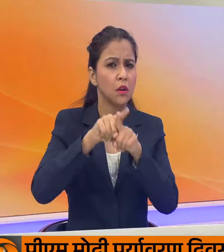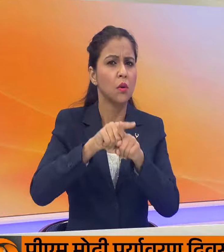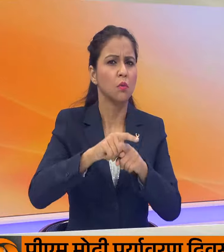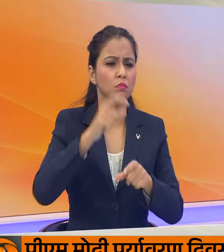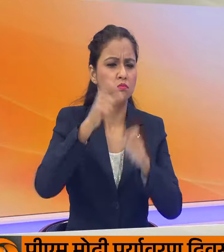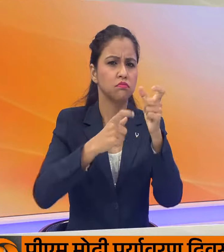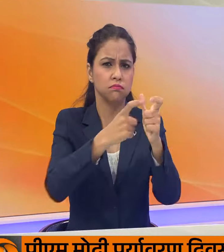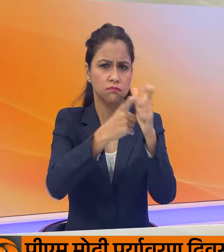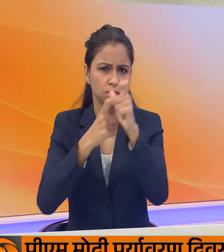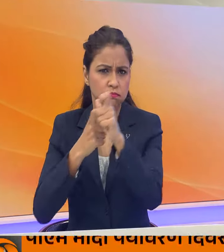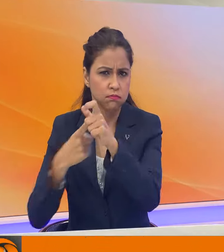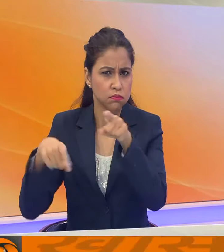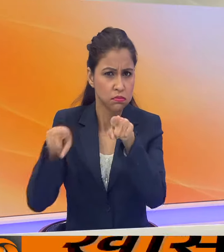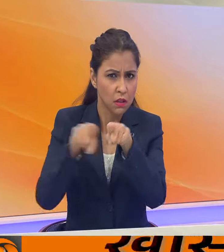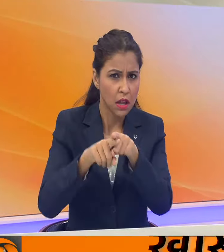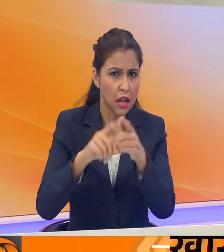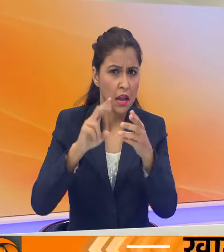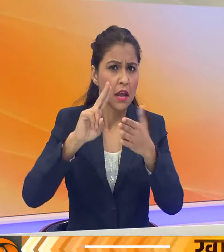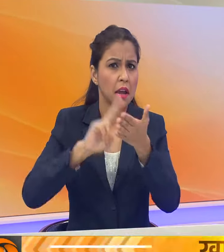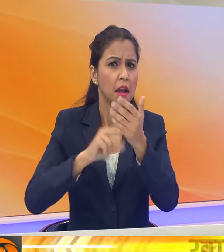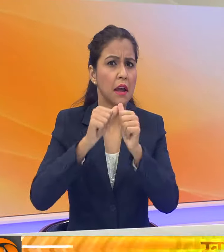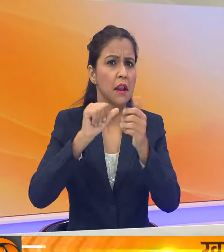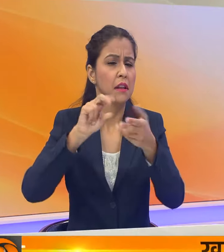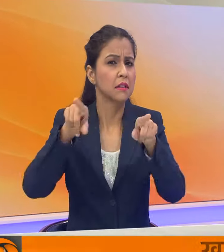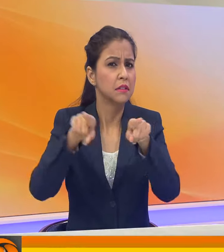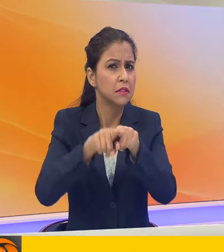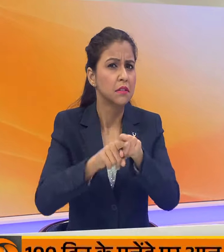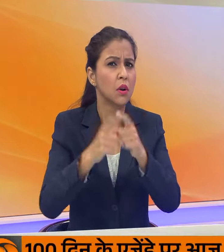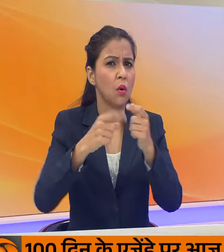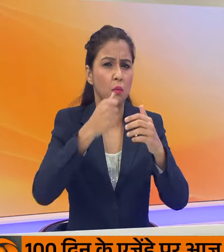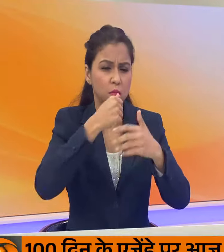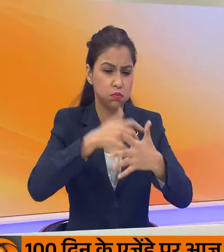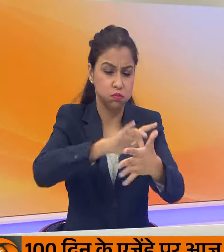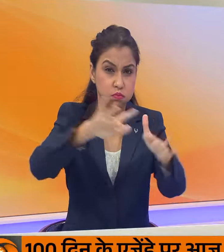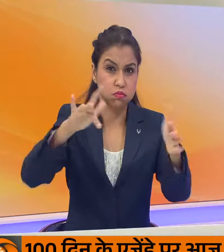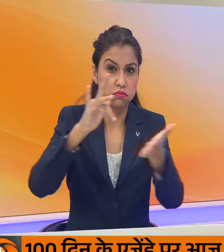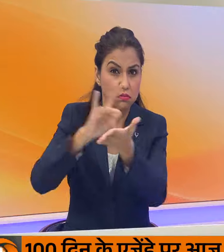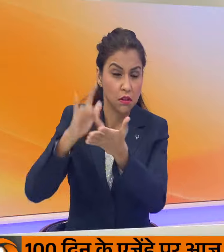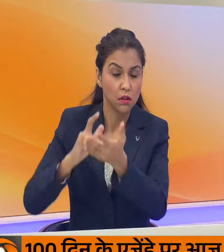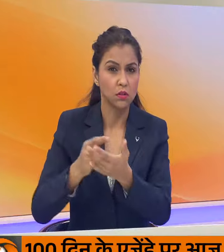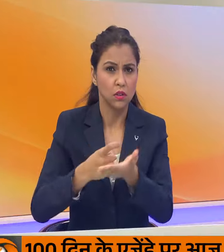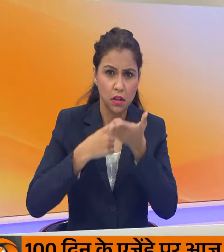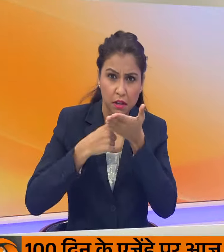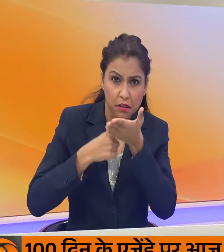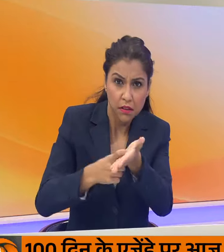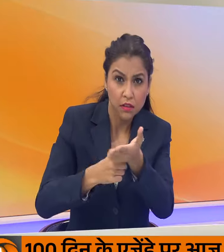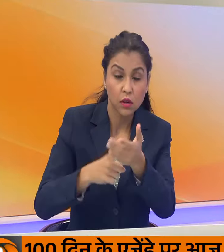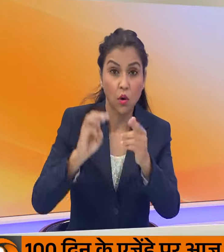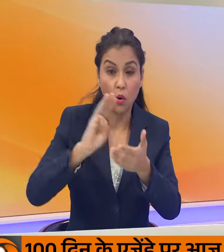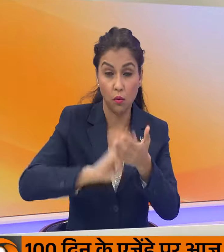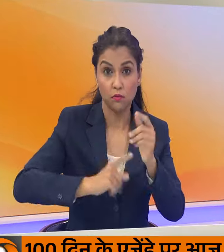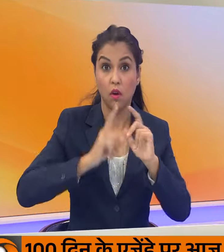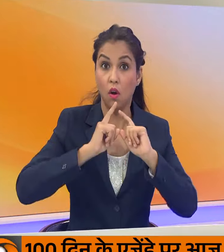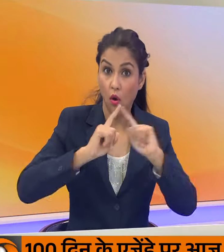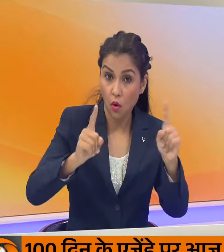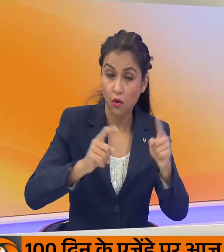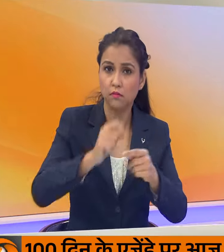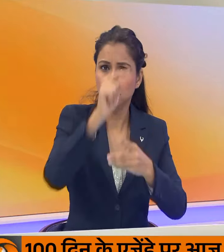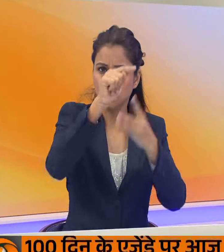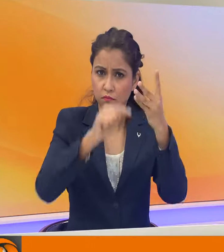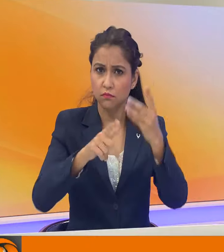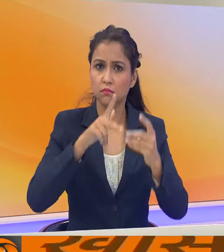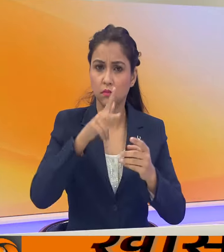किया गया नैंसी फैसर ने बाड ग्रस्त शेतरों में रहने वाले लोगों से अपेल की कि वे अधिकारियों दोरा जारी किये गए चतावनी